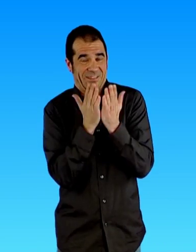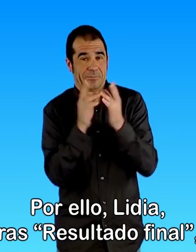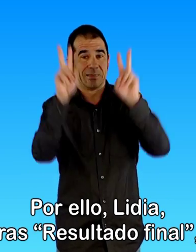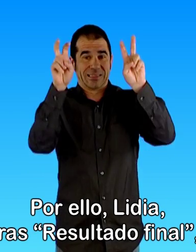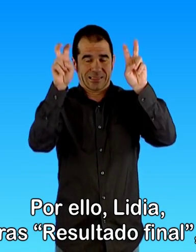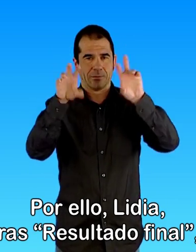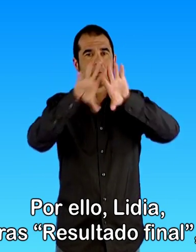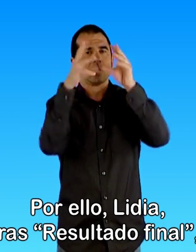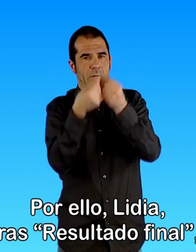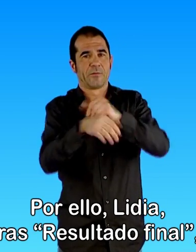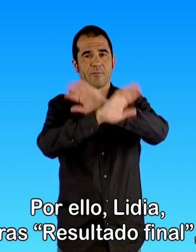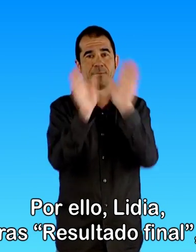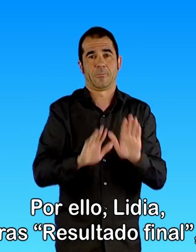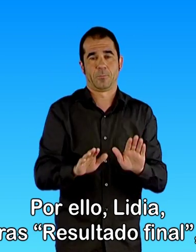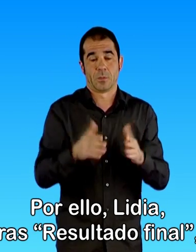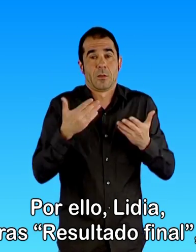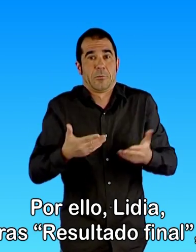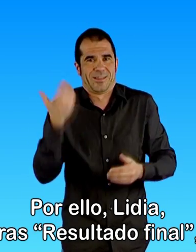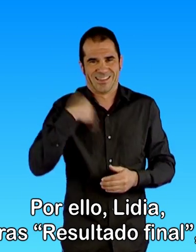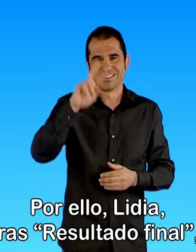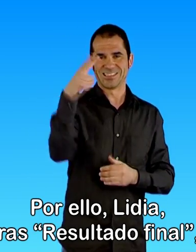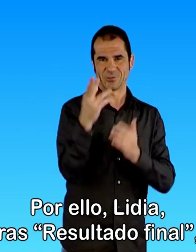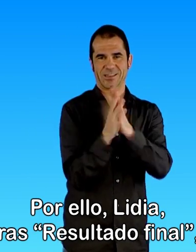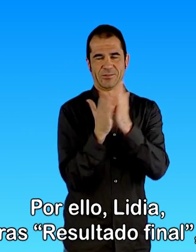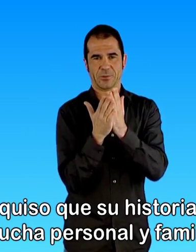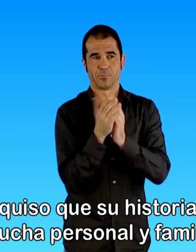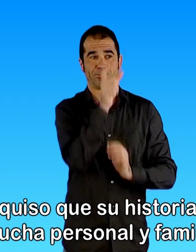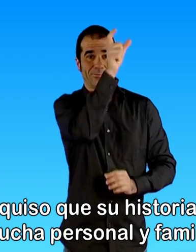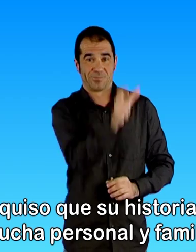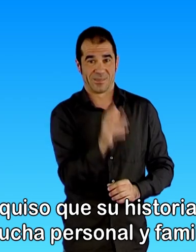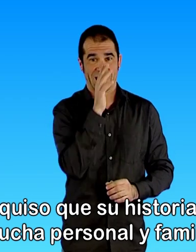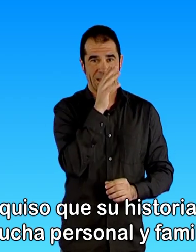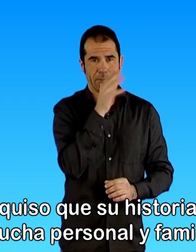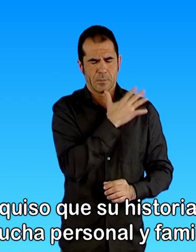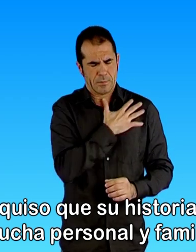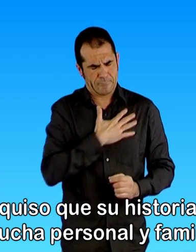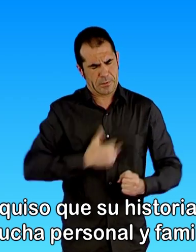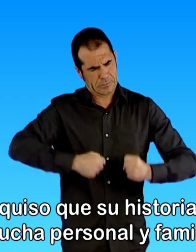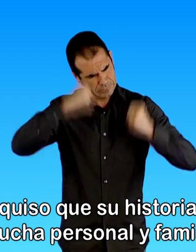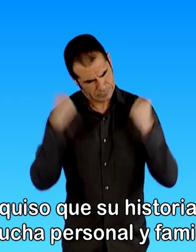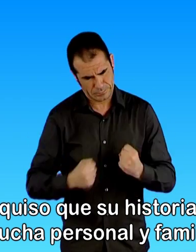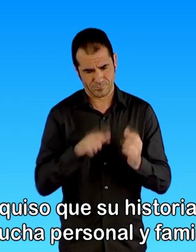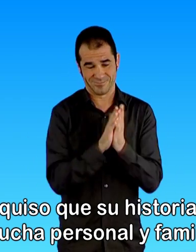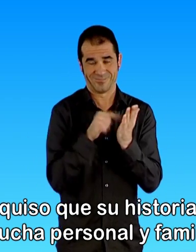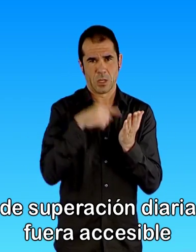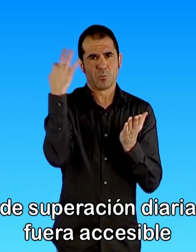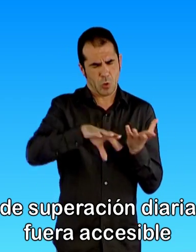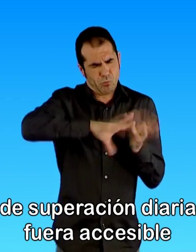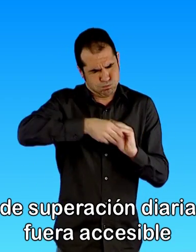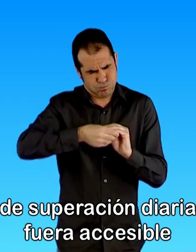Por ello, Lidia, tras resultado final, quiso que su historia de lucha personal y familiar de superación diaria fuera